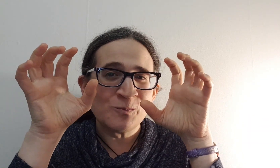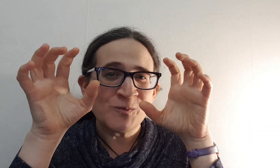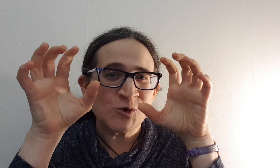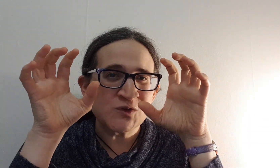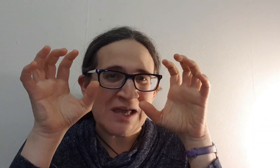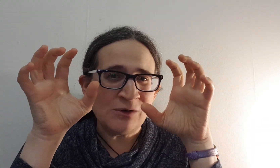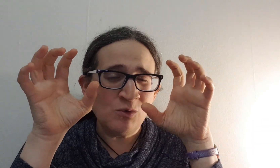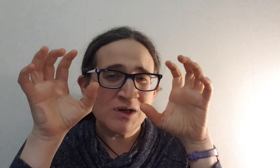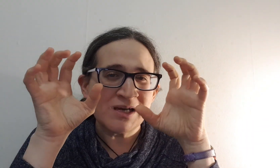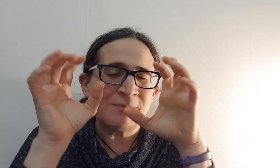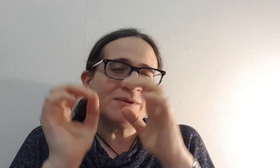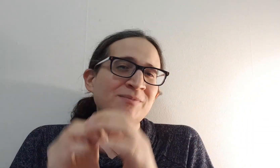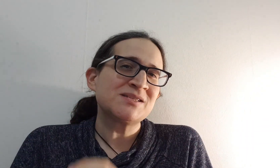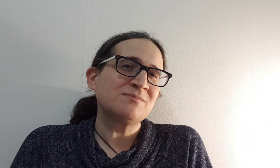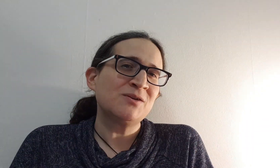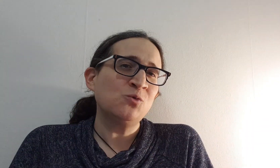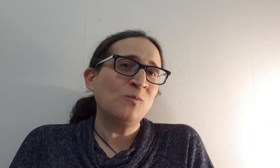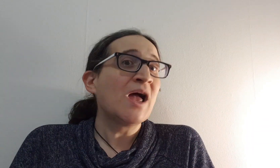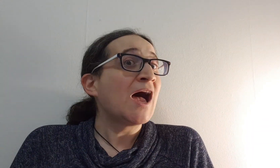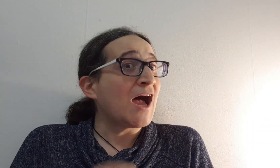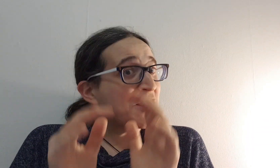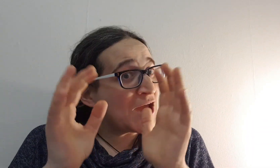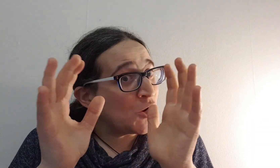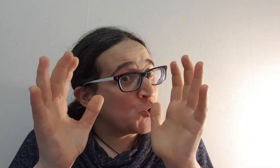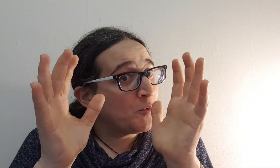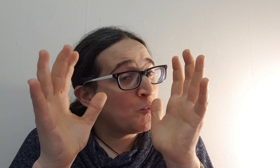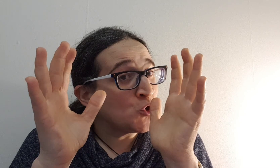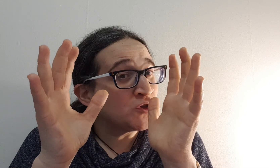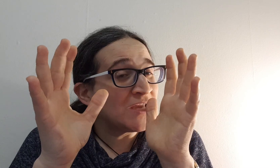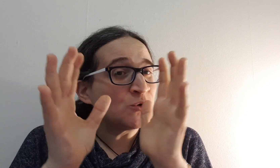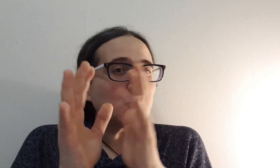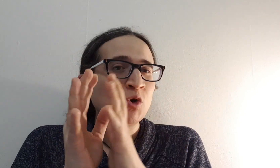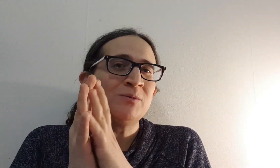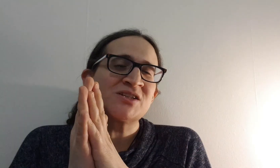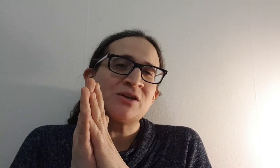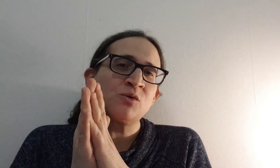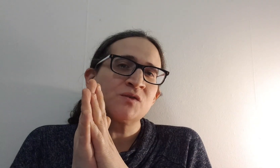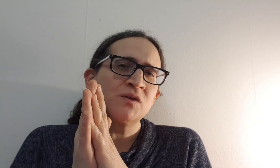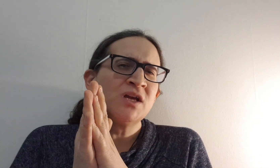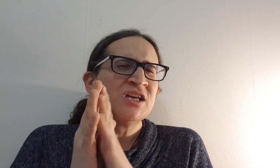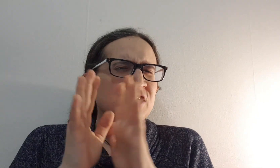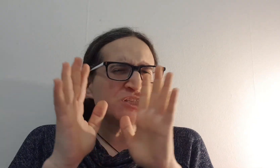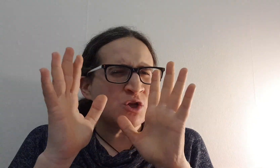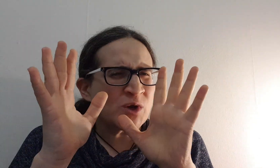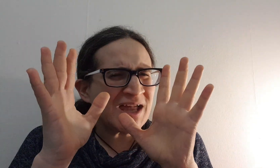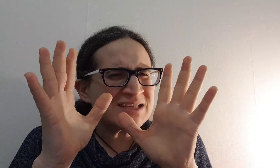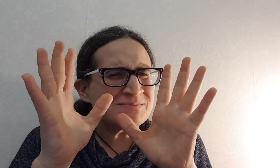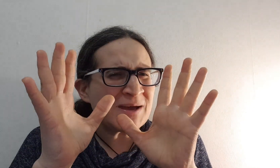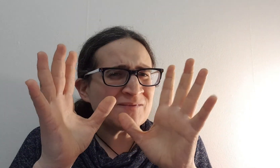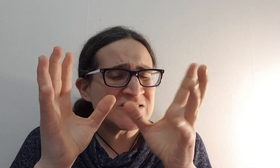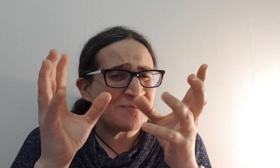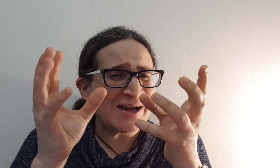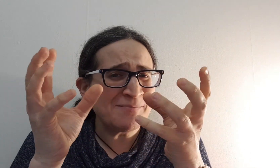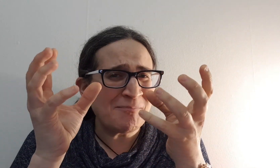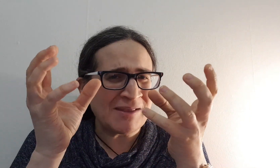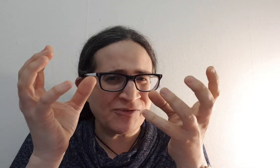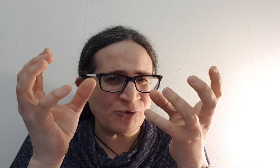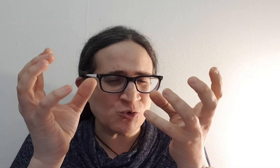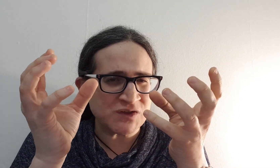אותנו להאמין בעצמנו אנחנו במהו ידנו יכולים לשנות זה לוקח זמן וזה בא עם מנטרות